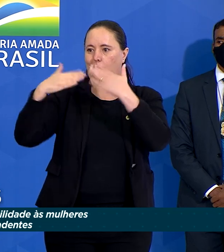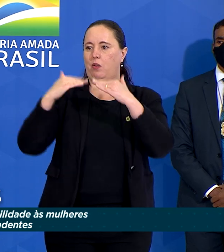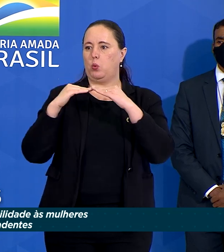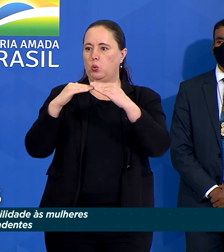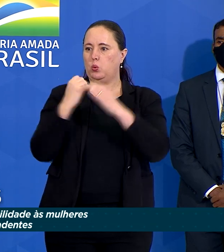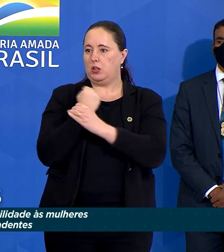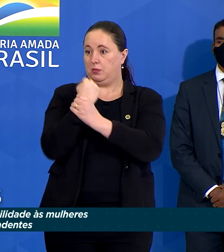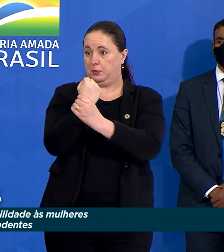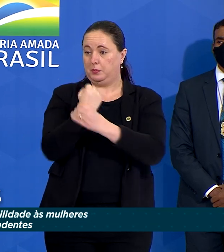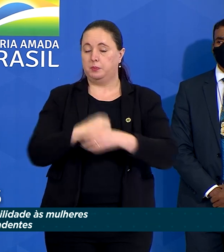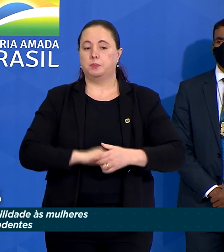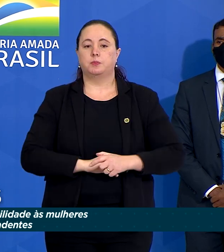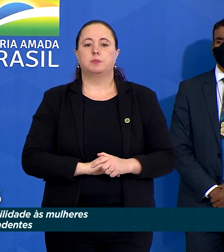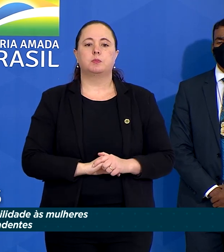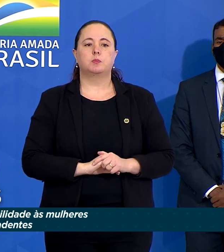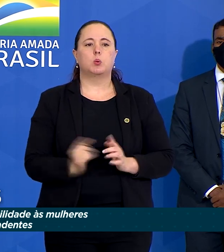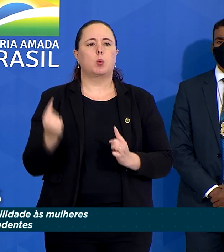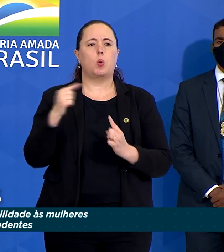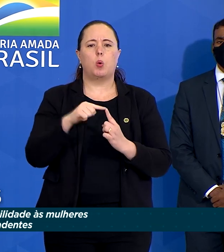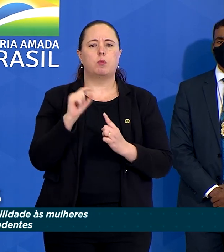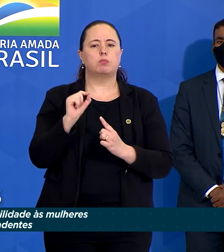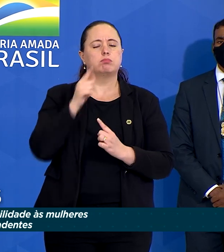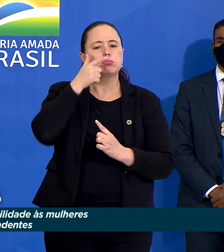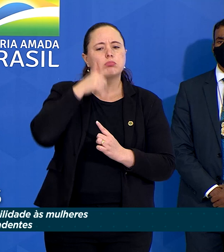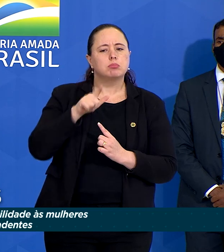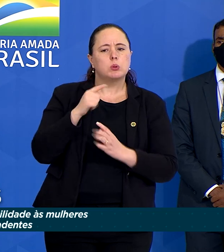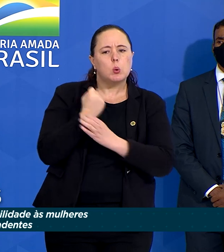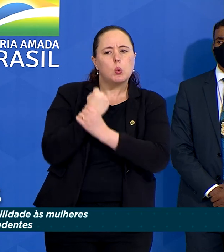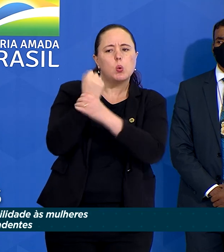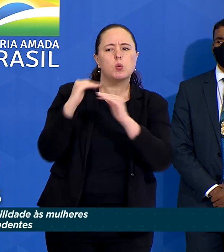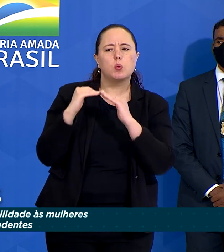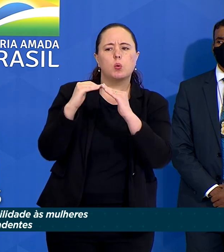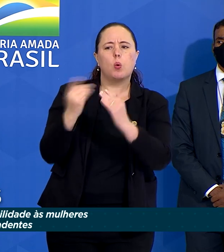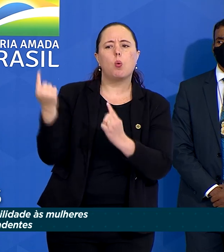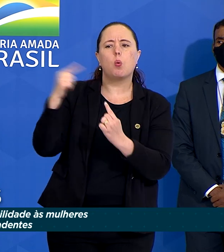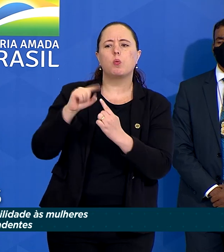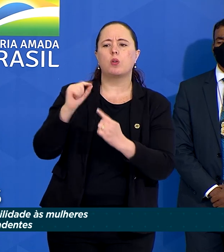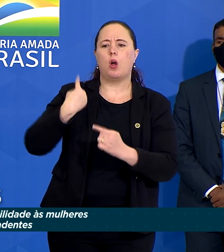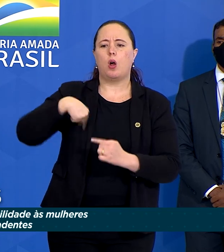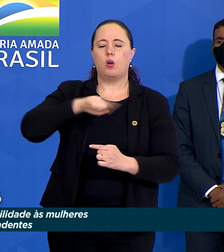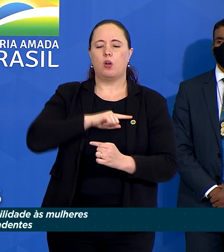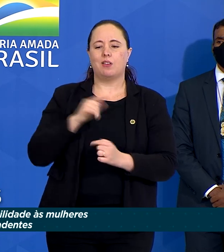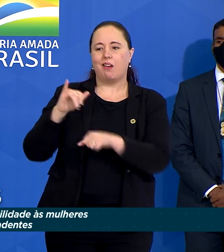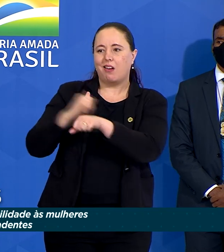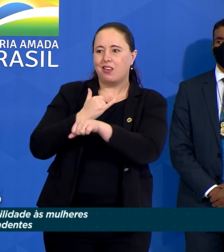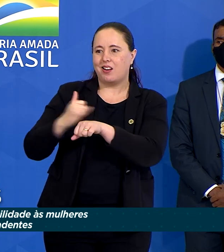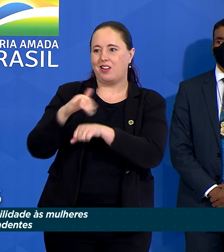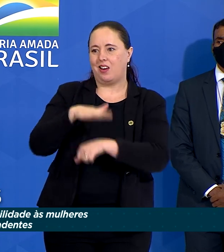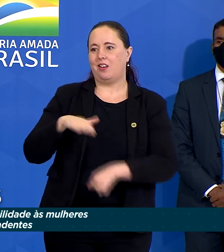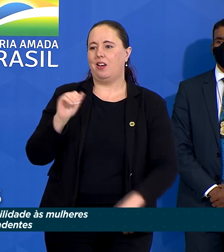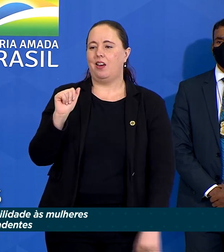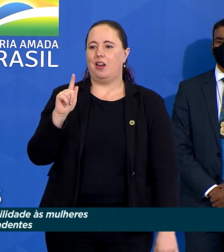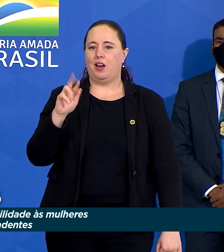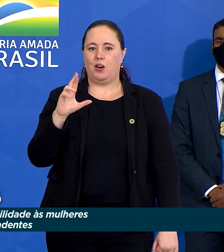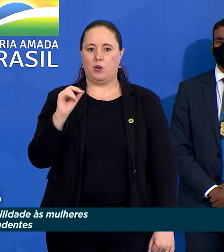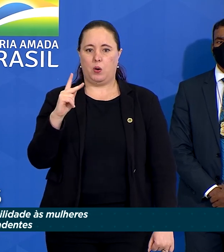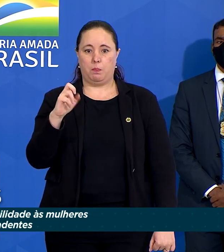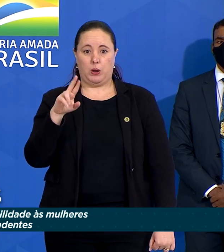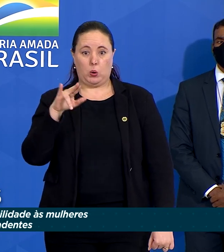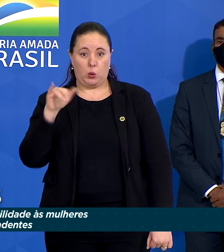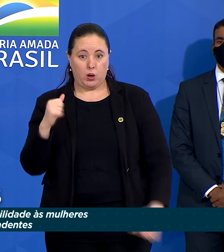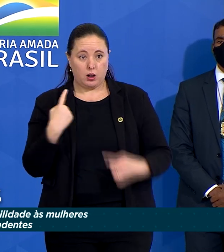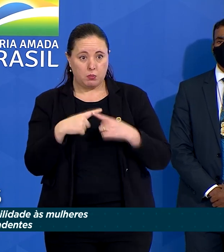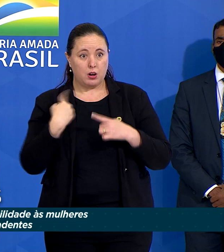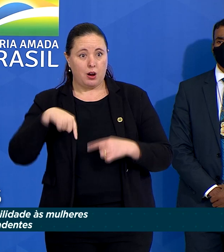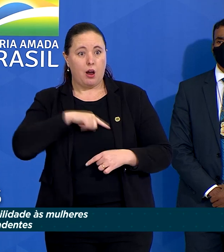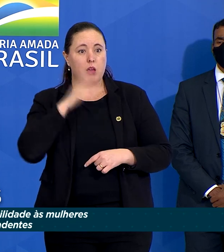Sustentável. A busca da sustentabilidade tem sido o nosso caminho na agropecuária, pois sabemos que